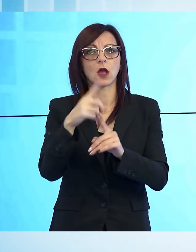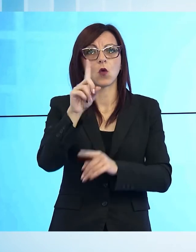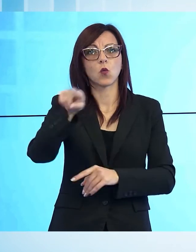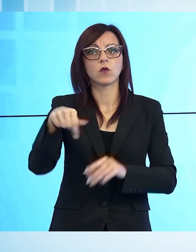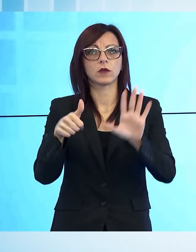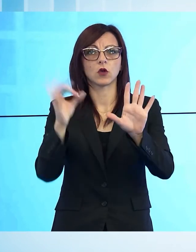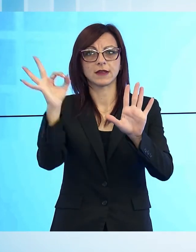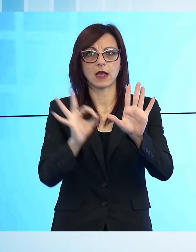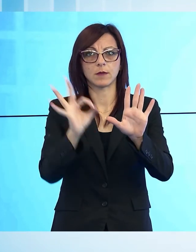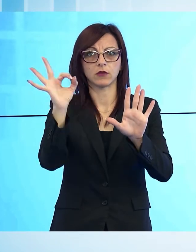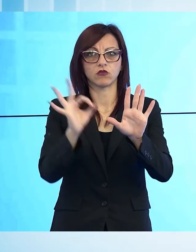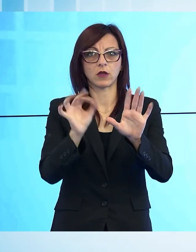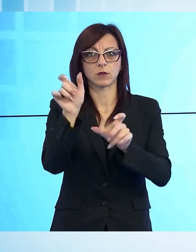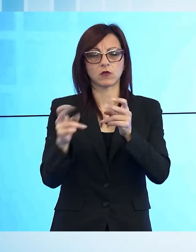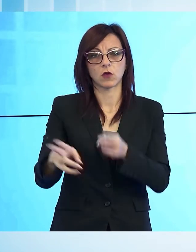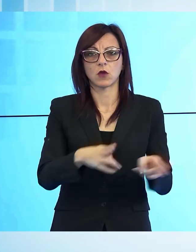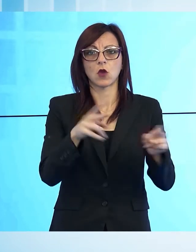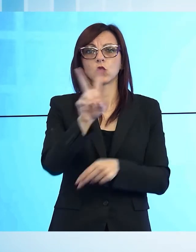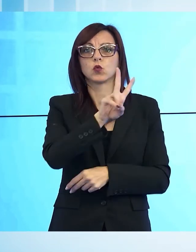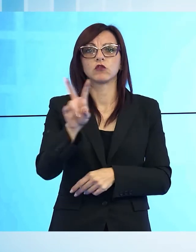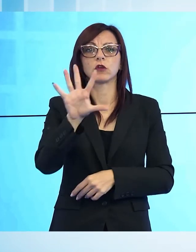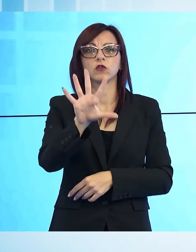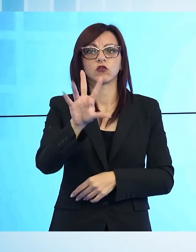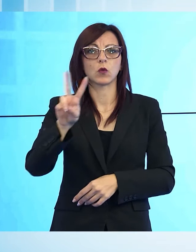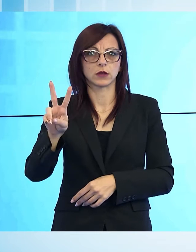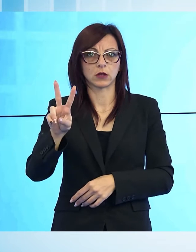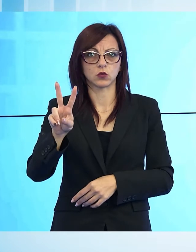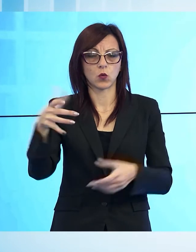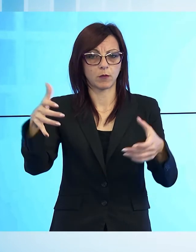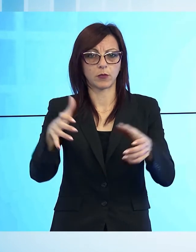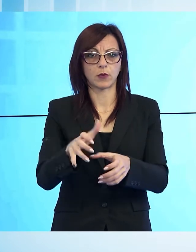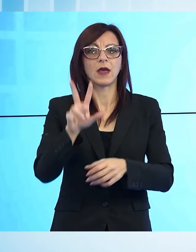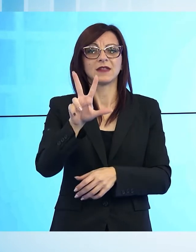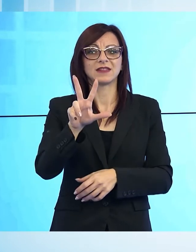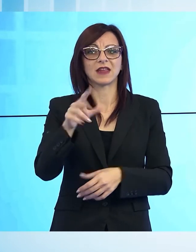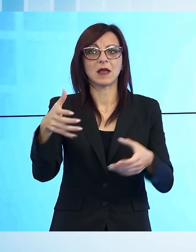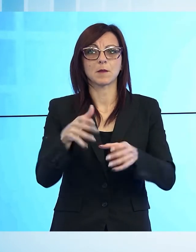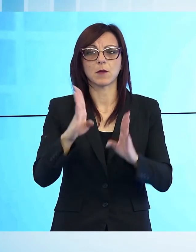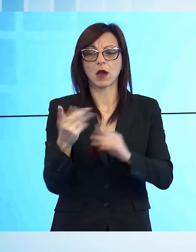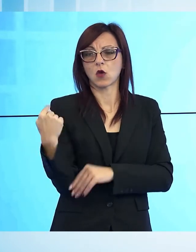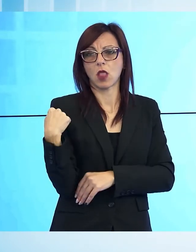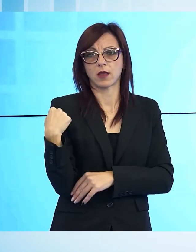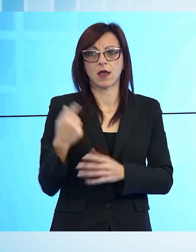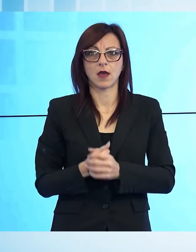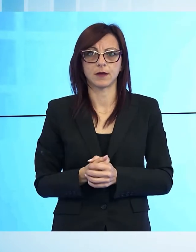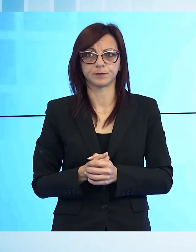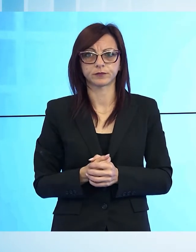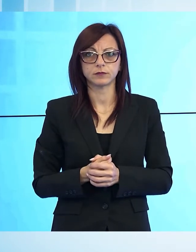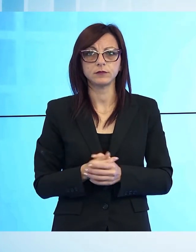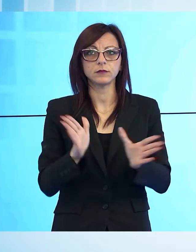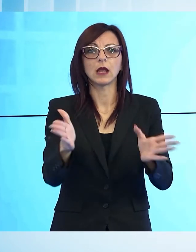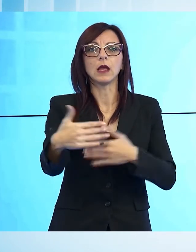,6%, i ricoveri sono 252, ancora in discesa 3 in meno rispetto a ieri, 28 le terapie